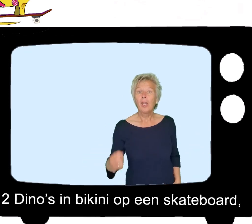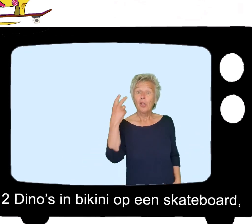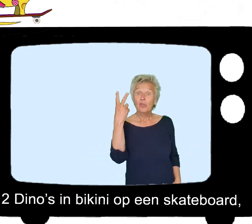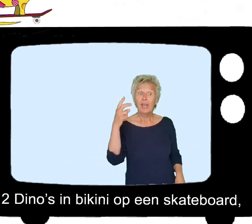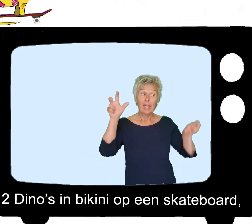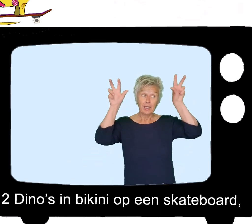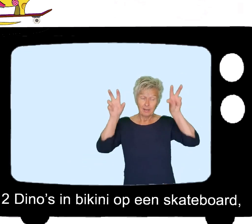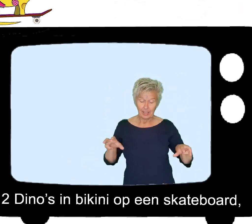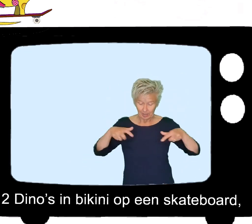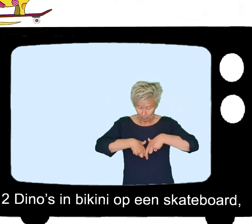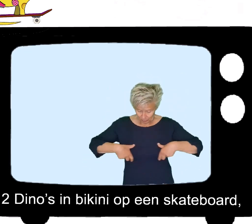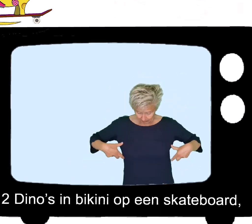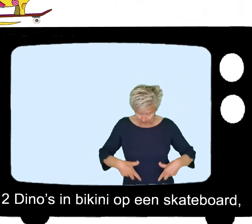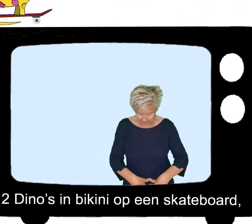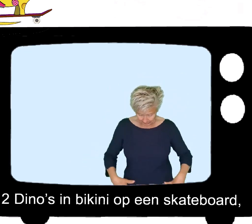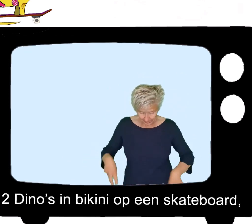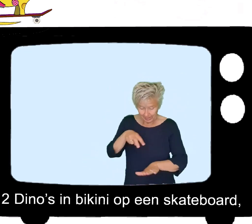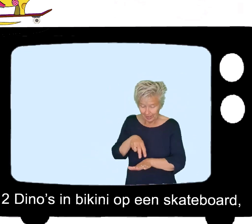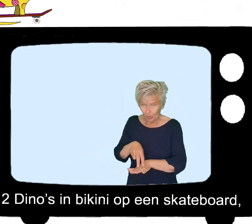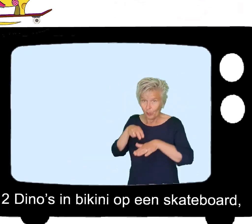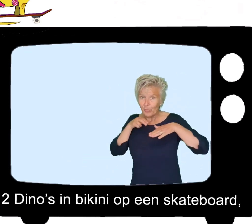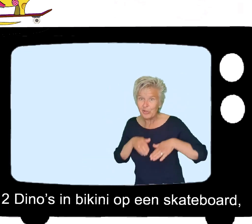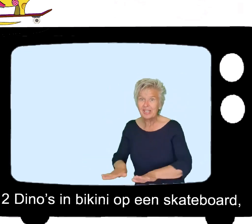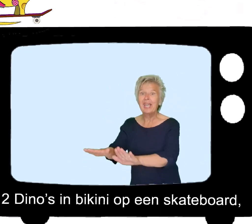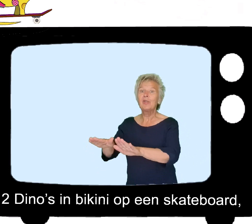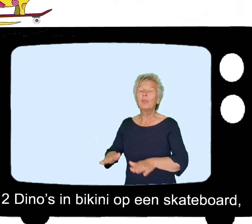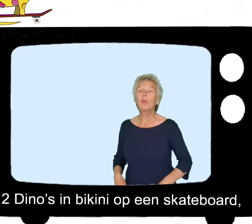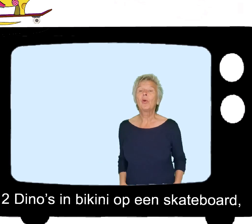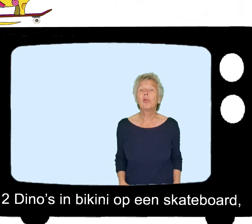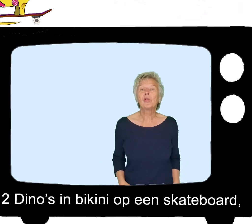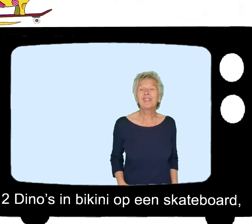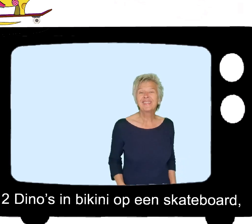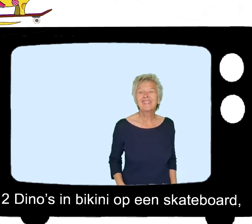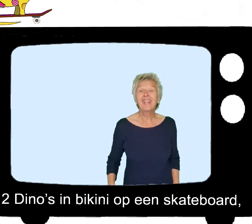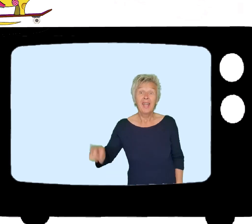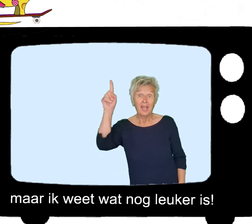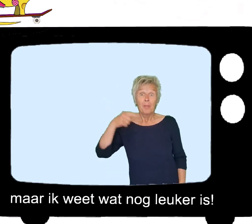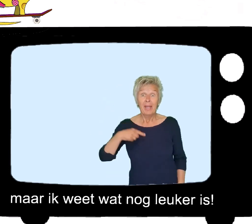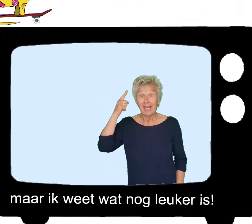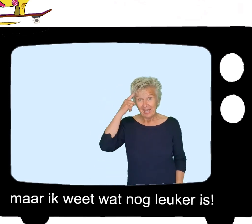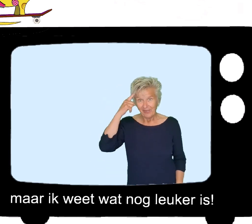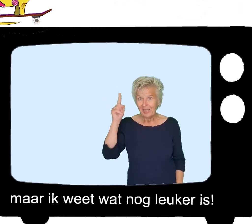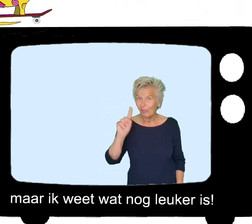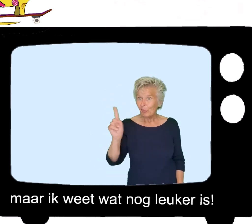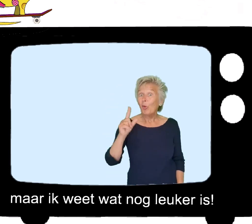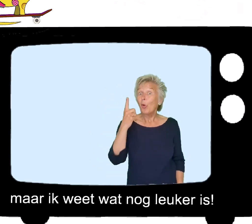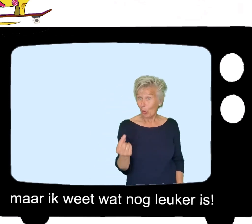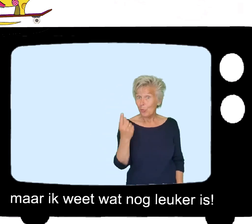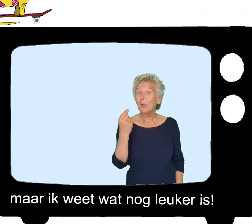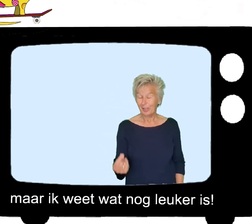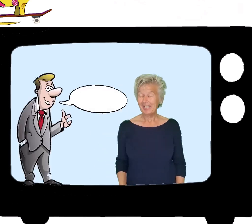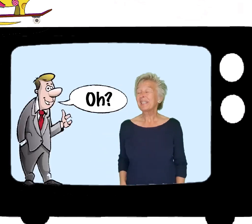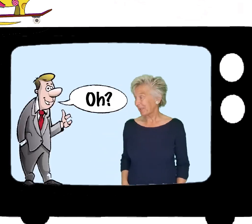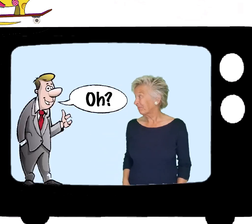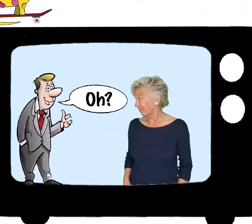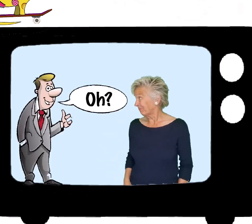Twee dino's in bikini op een skateboard Maar ik weet wat nog leuker is Oh